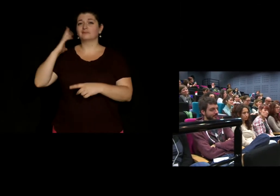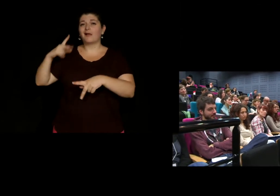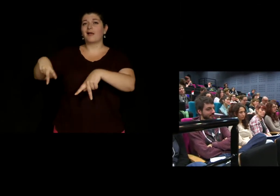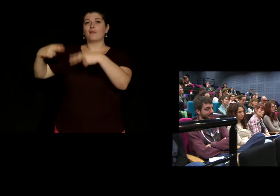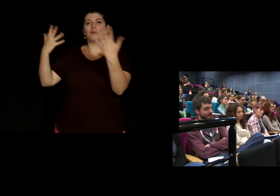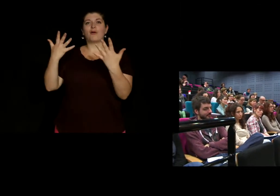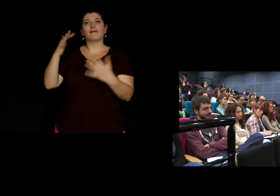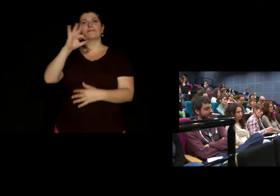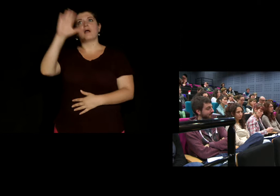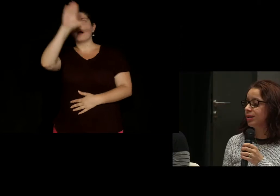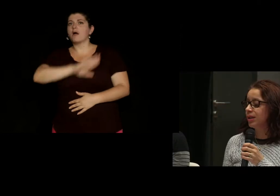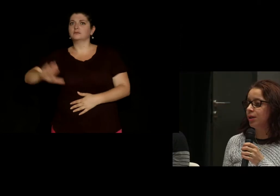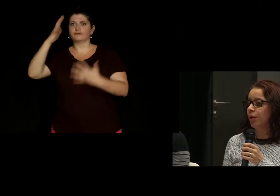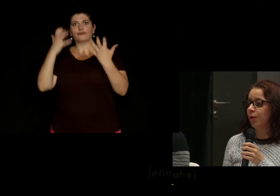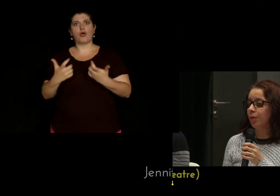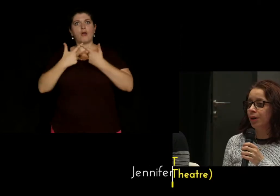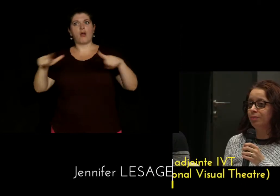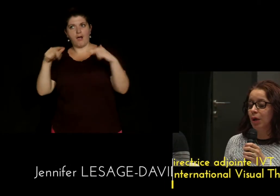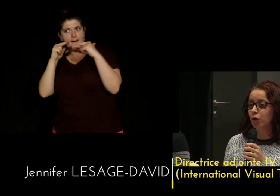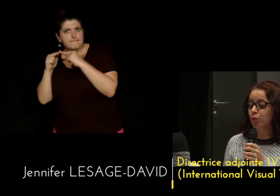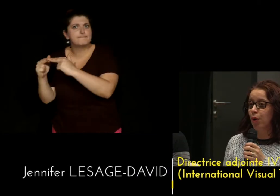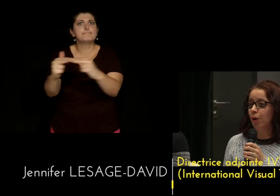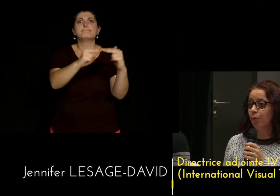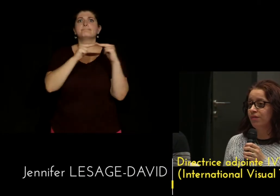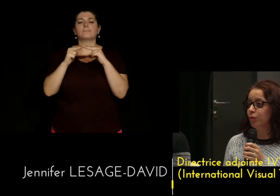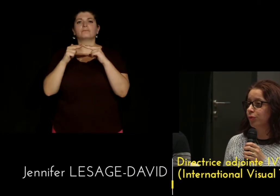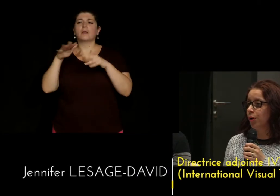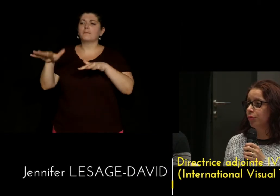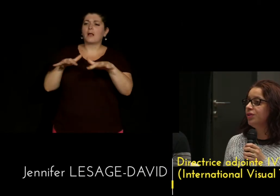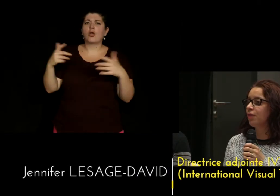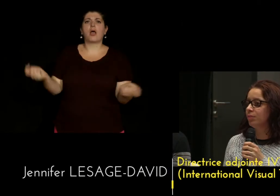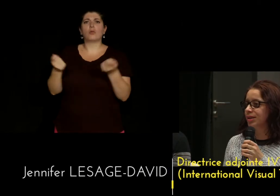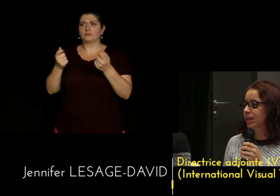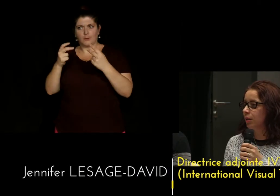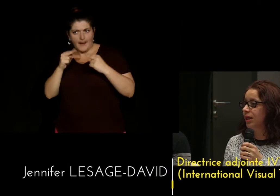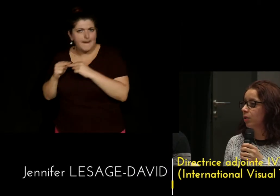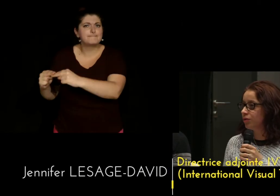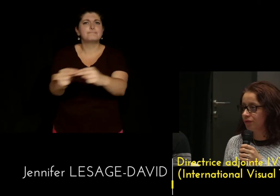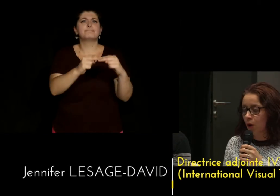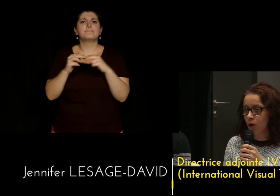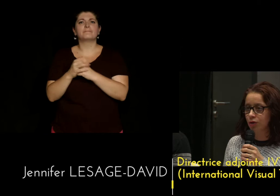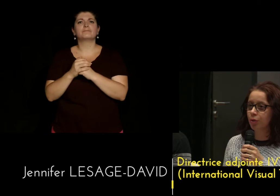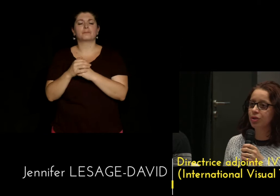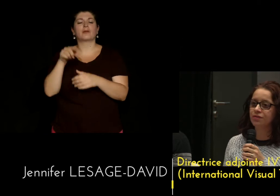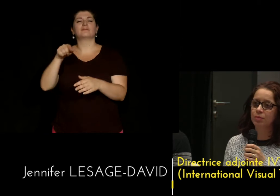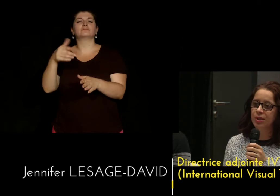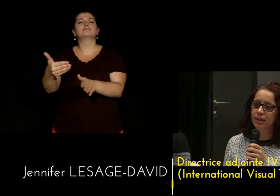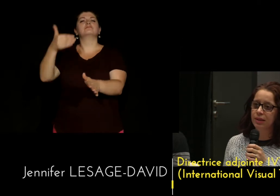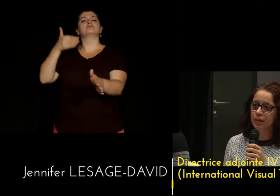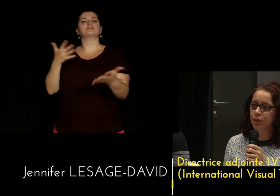Et il y a eu aussi l'époque où on a voulu uniformiser les langues de France, uniformiser les techniques